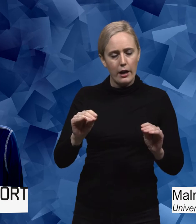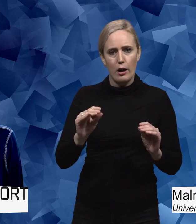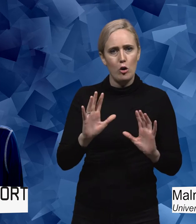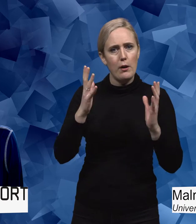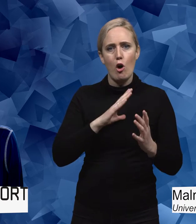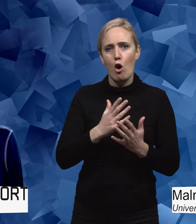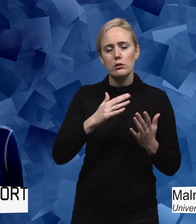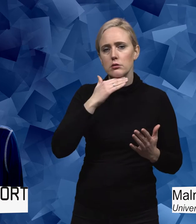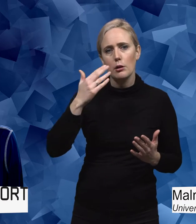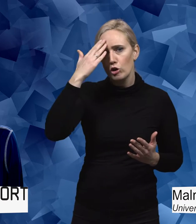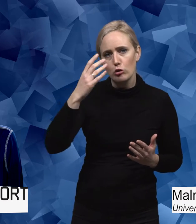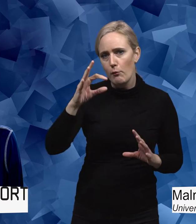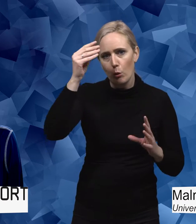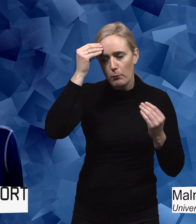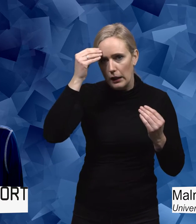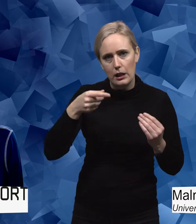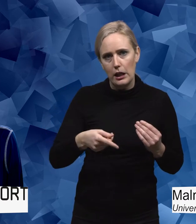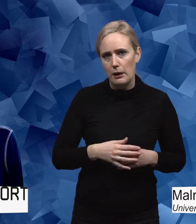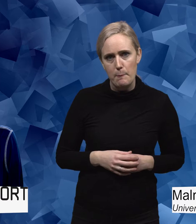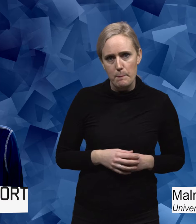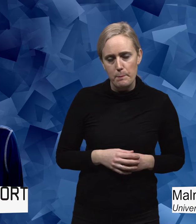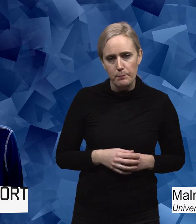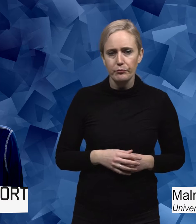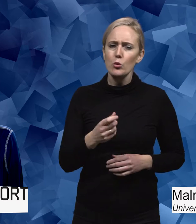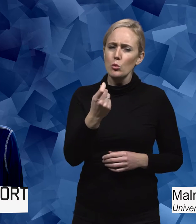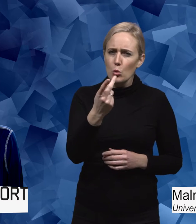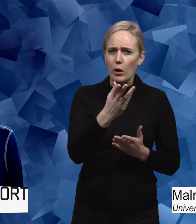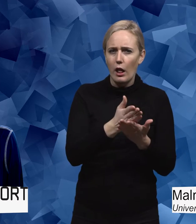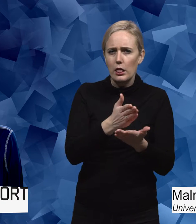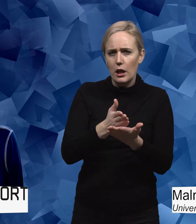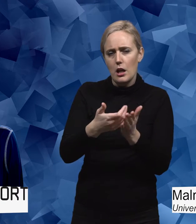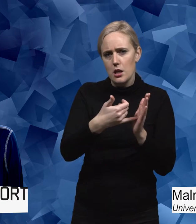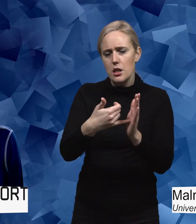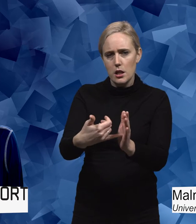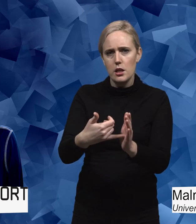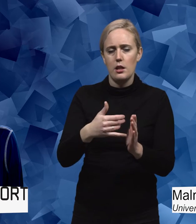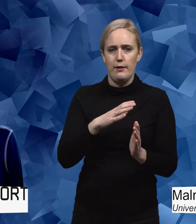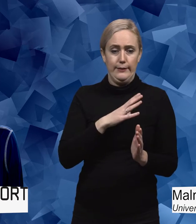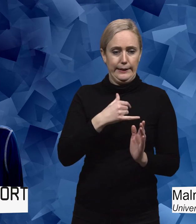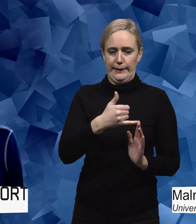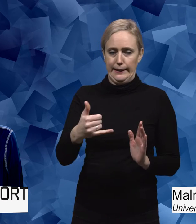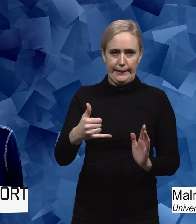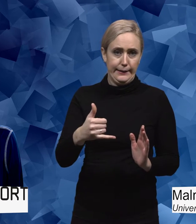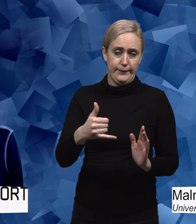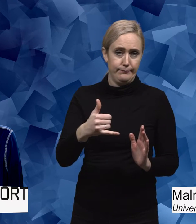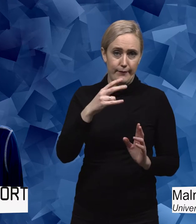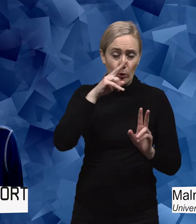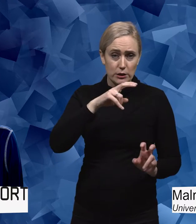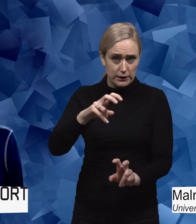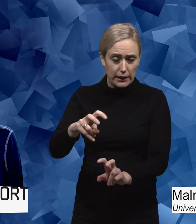utbildning. Och det fanns vissa moment som återkommer i all den här forskningen. Både den om elevers